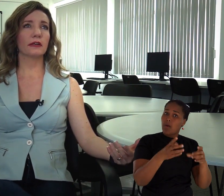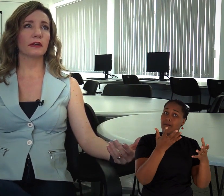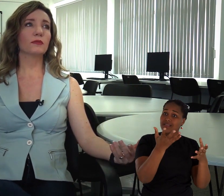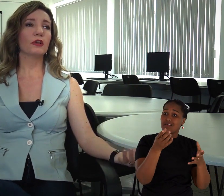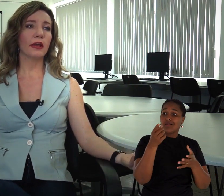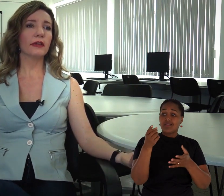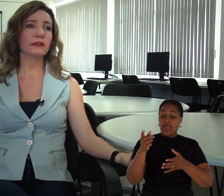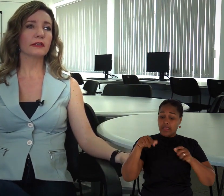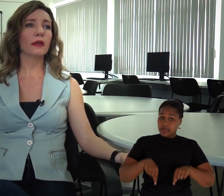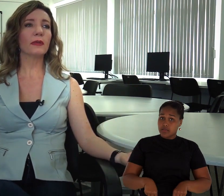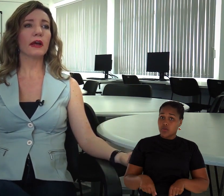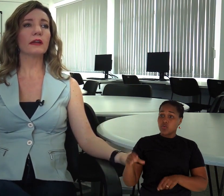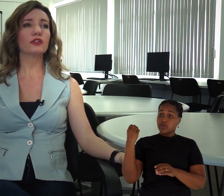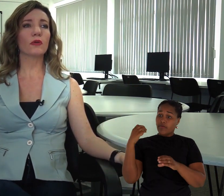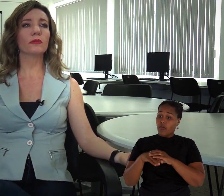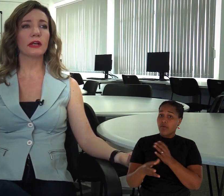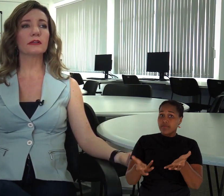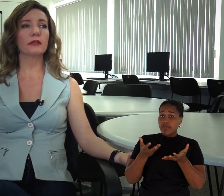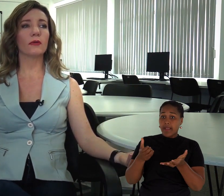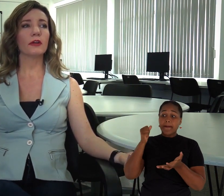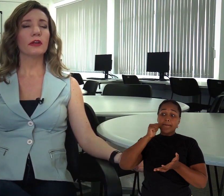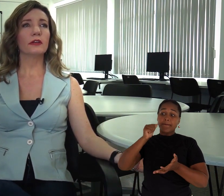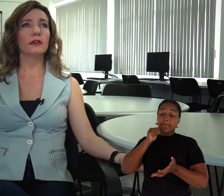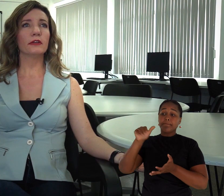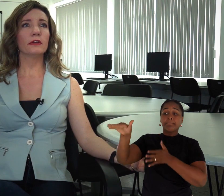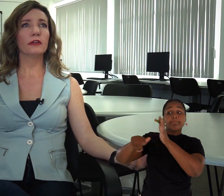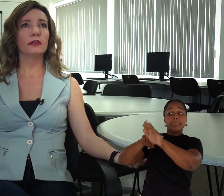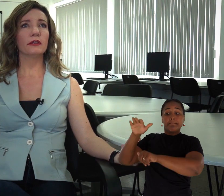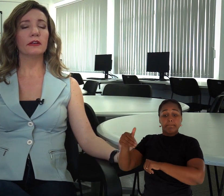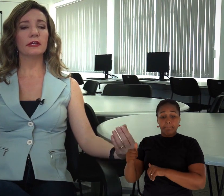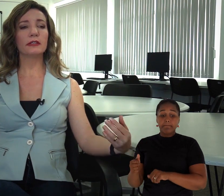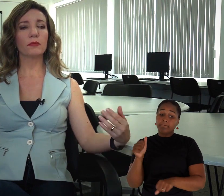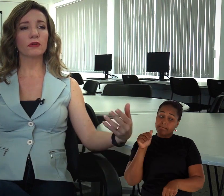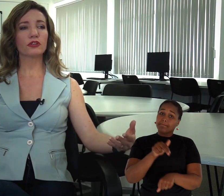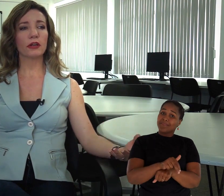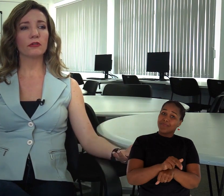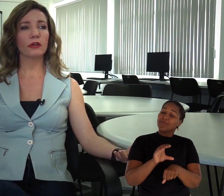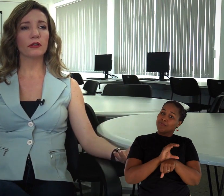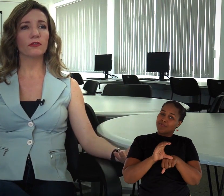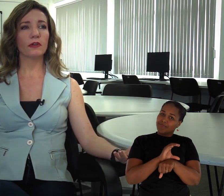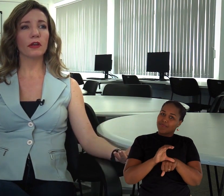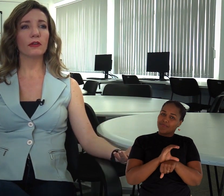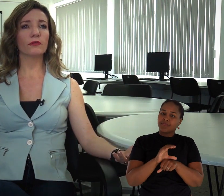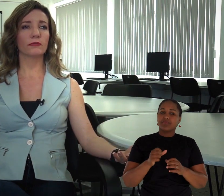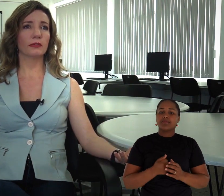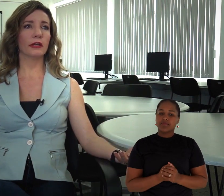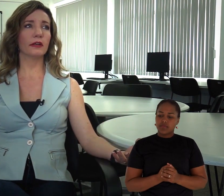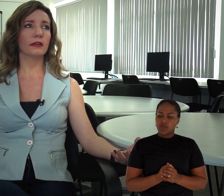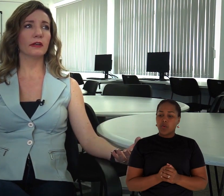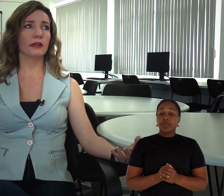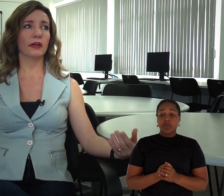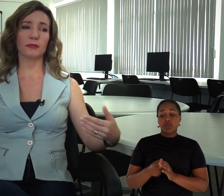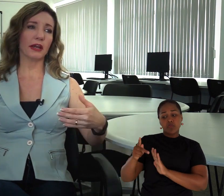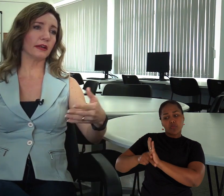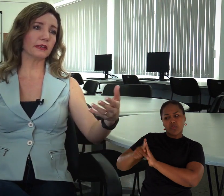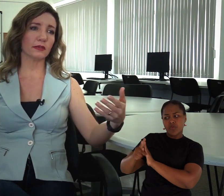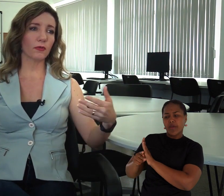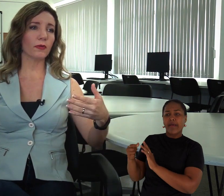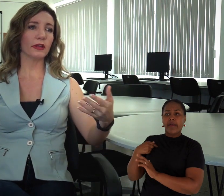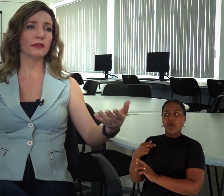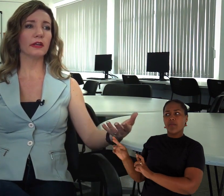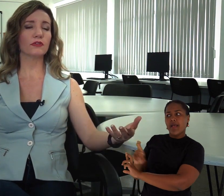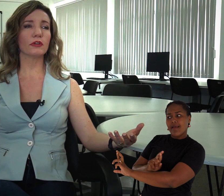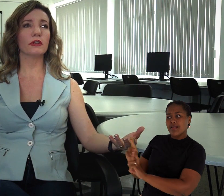mulheres para a área de computação. E esse projeto veio, e a minha